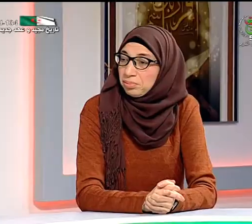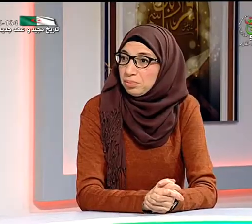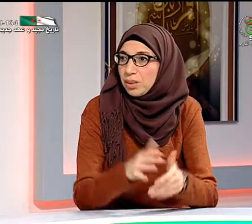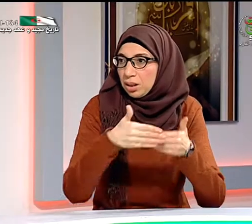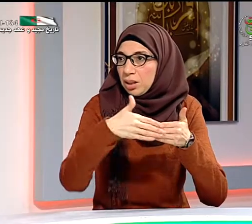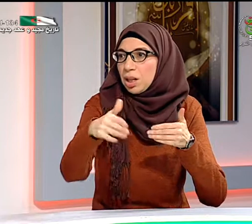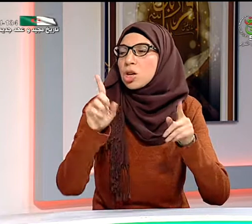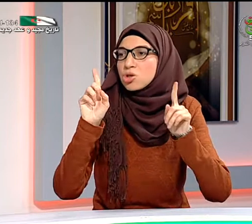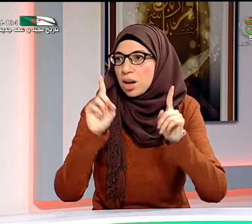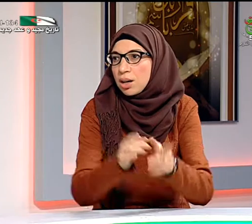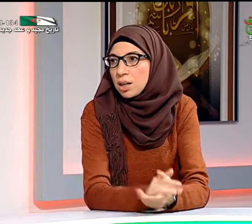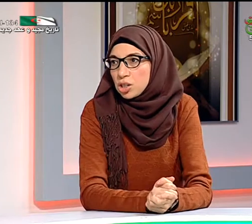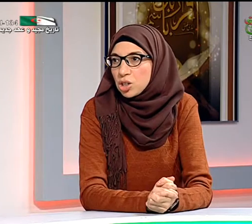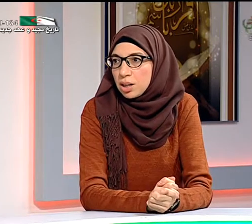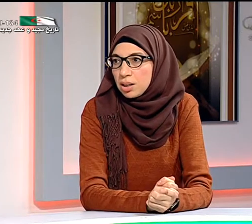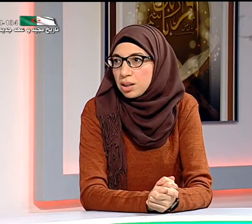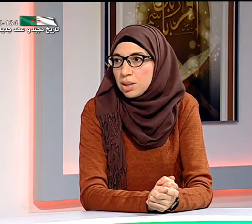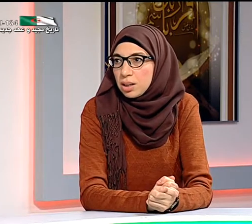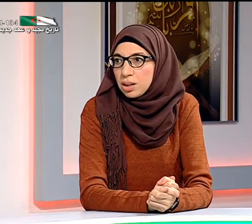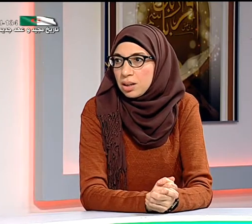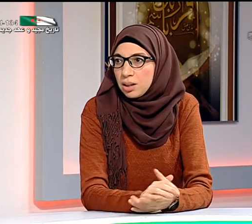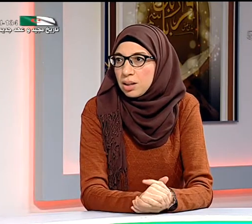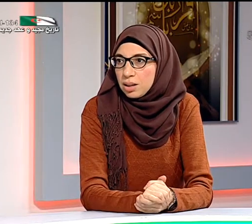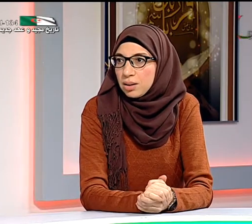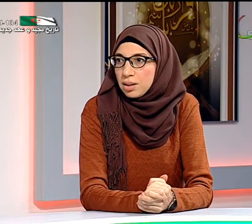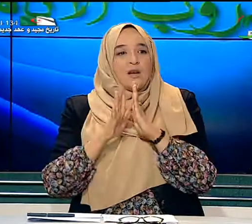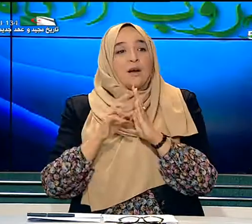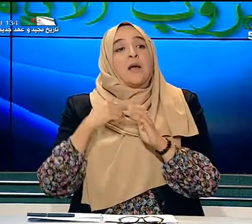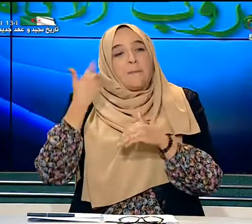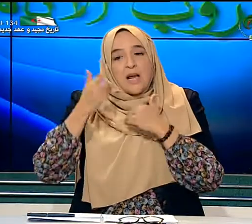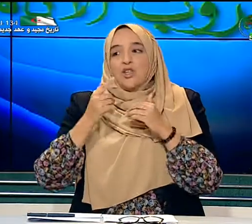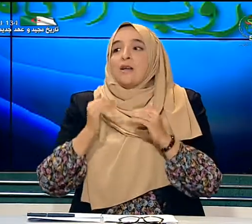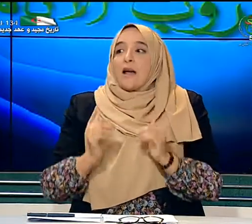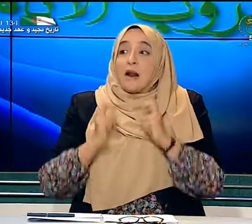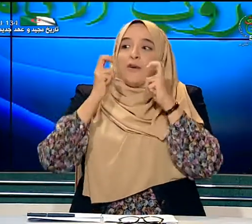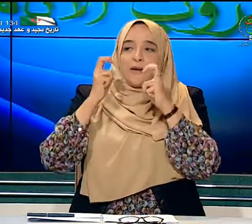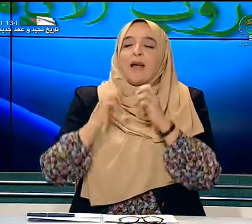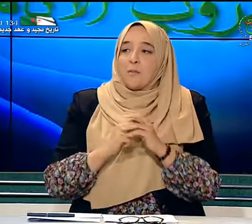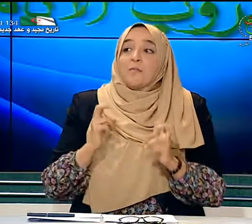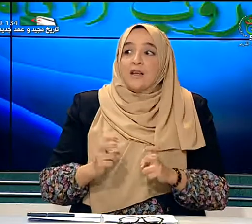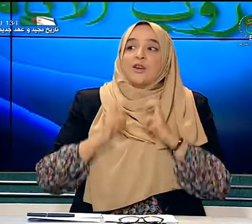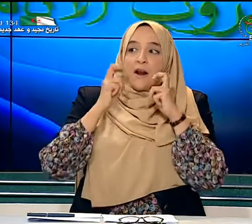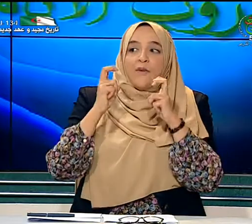المدرسة العليا للأساتدة المكونين في لغة الإشارة من أجل الرفع نعم من أجل الرفع